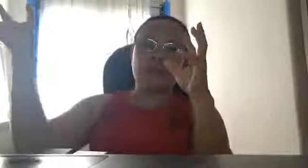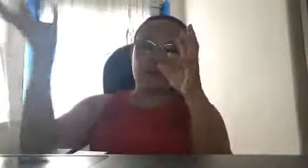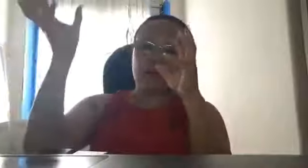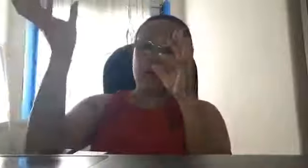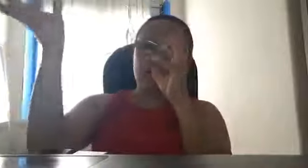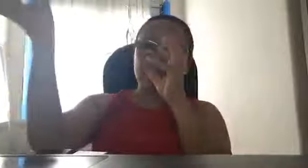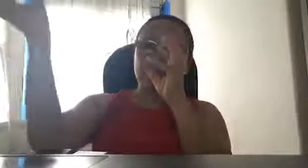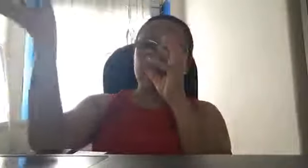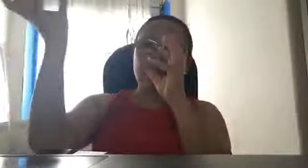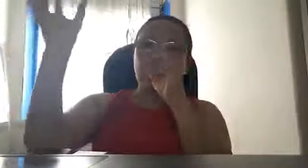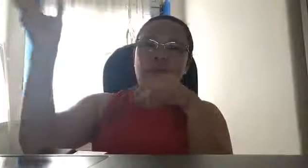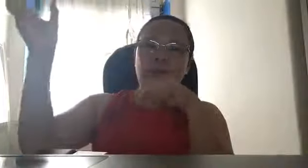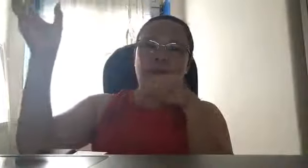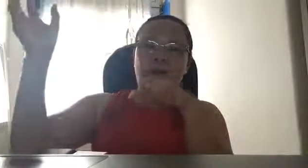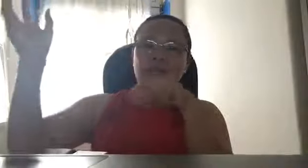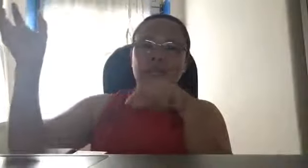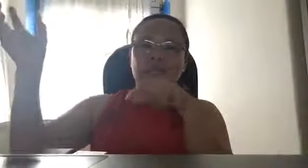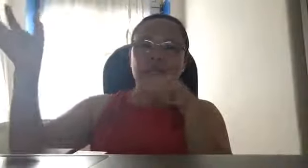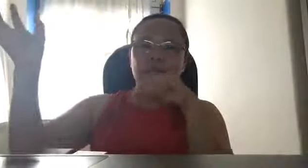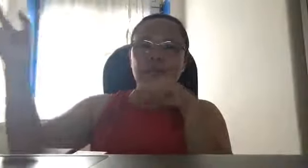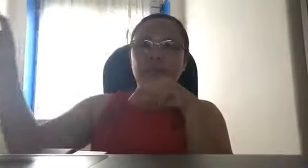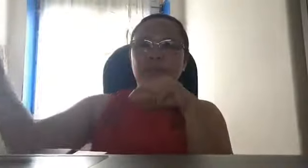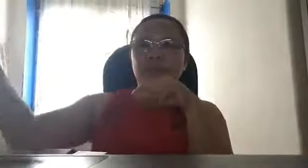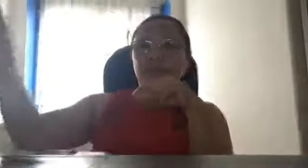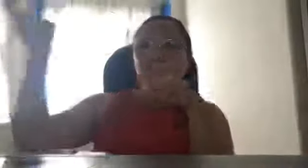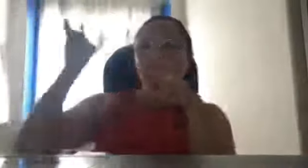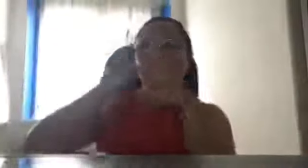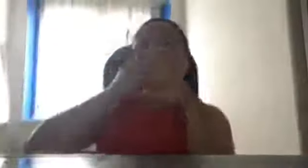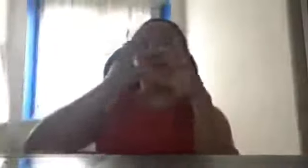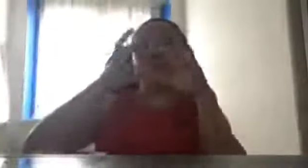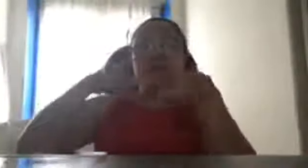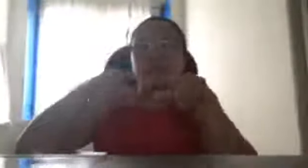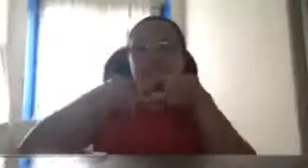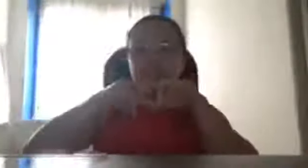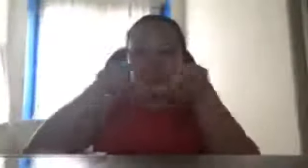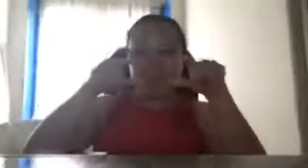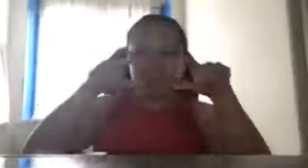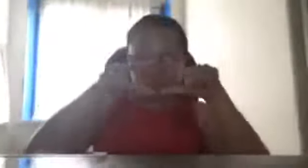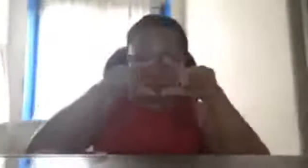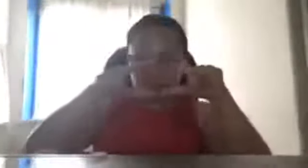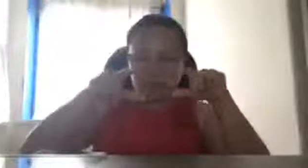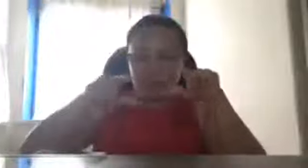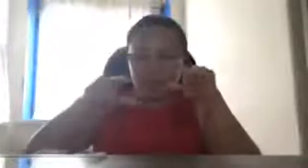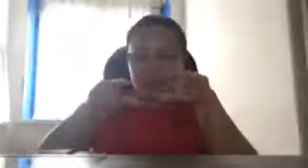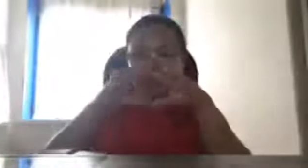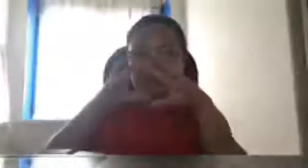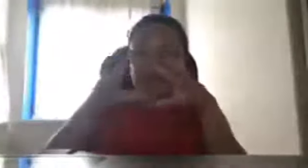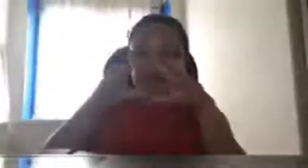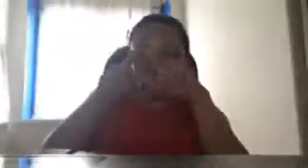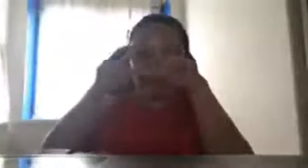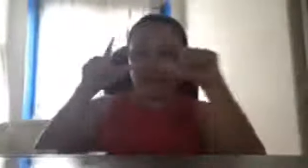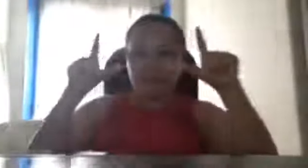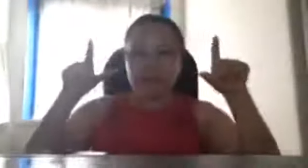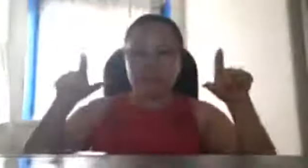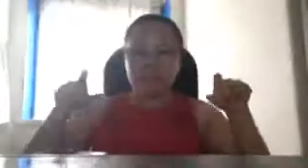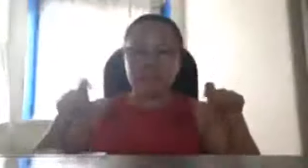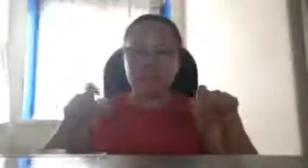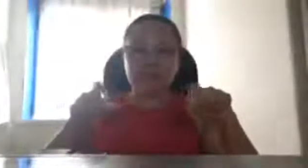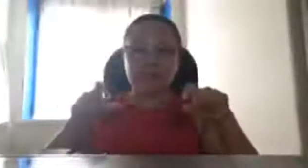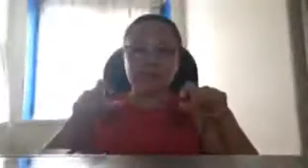anong klase, mag, ano na yan, Now, titignan nyo sa inyong